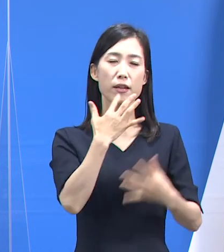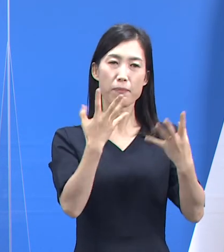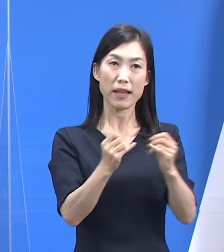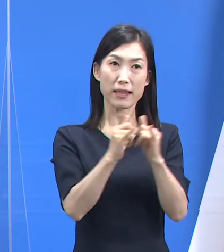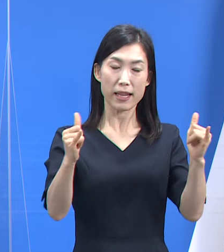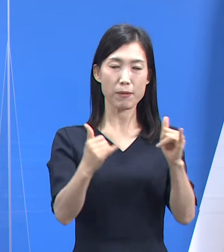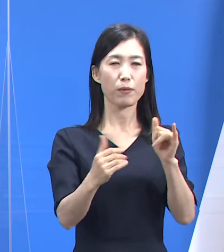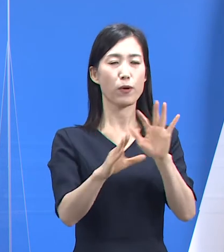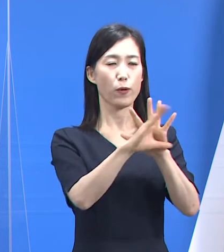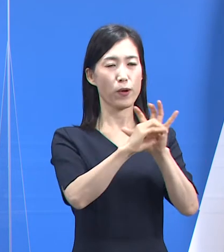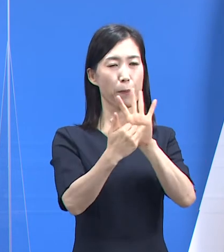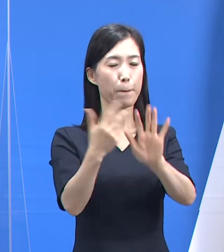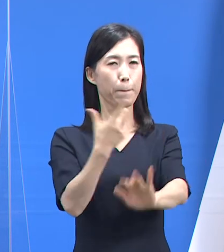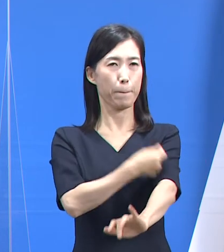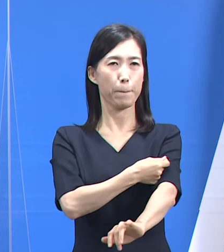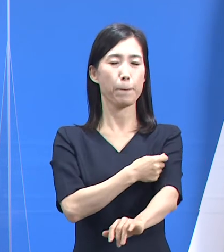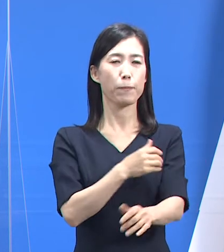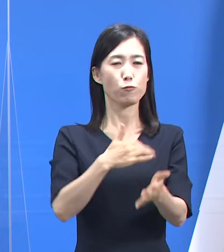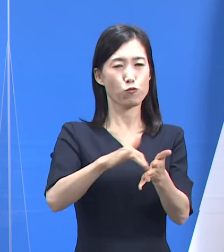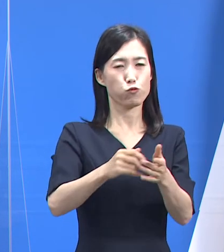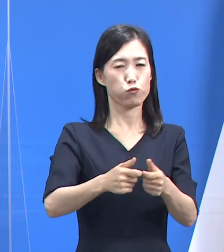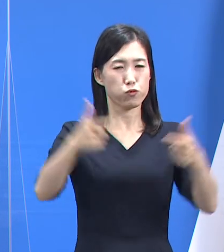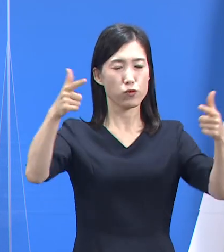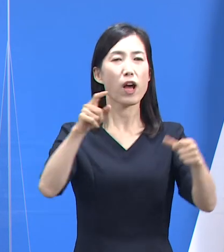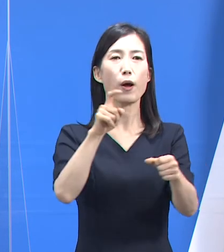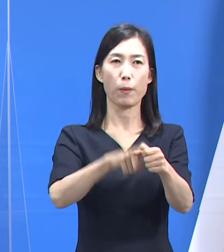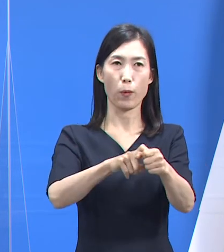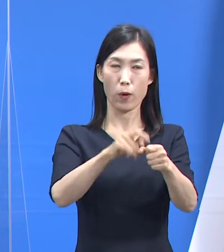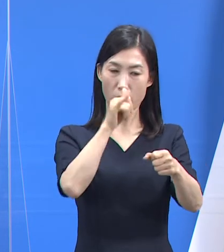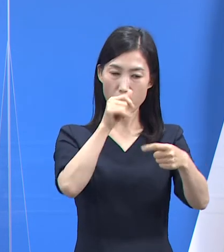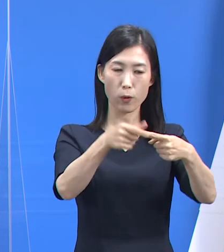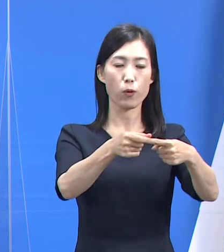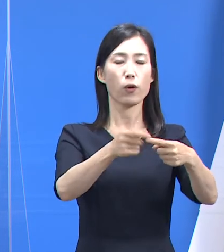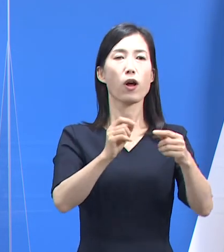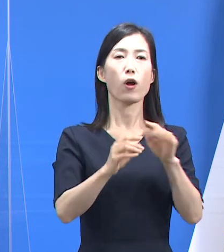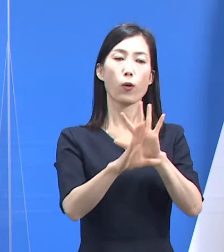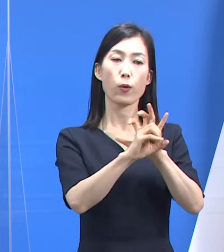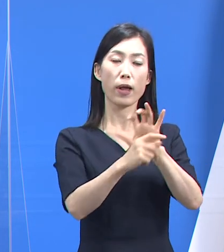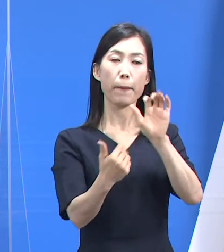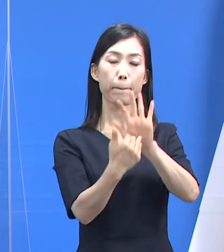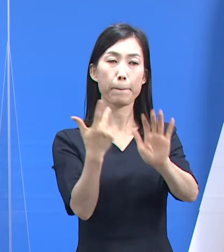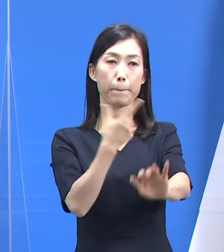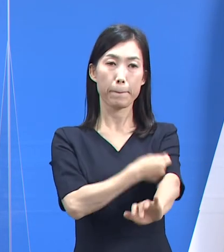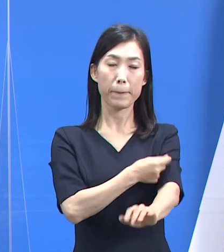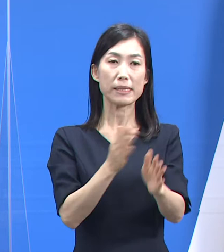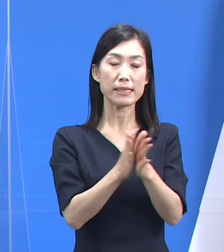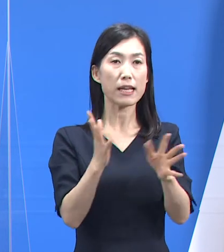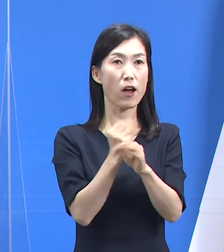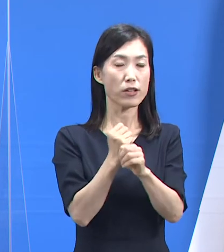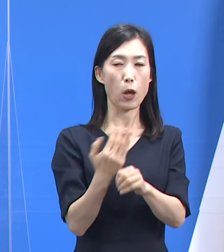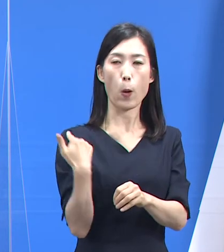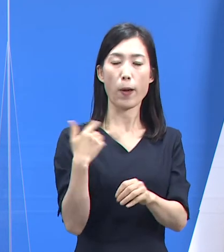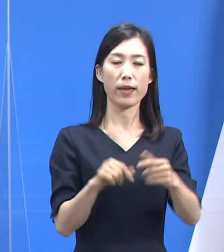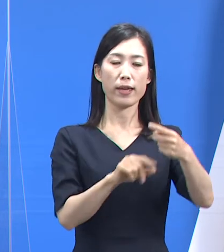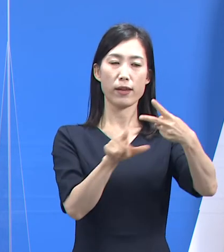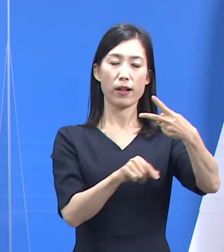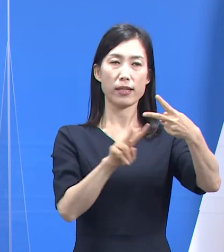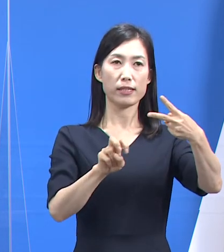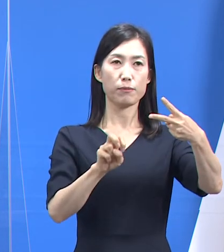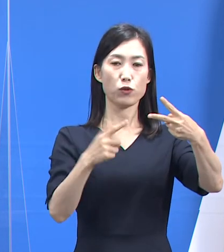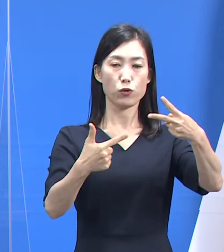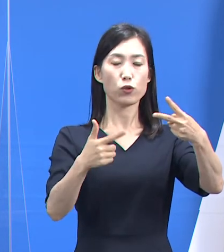코로나19 백신 접종률을 높이는 것이었습니다. 코로나19 예방접종이 시작된 지난 2월 26일부터